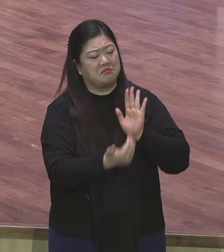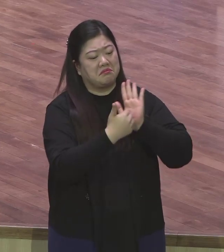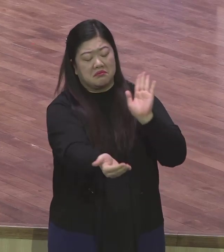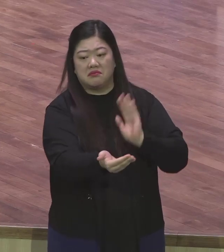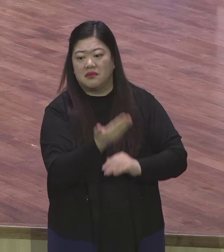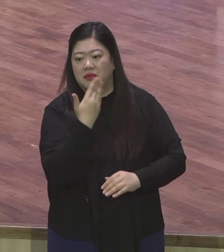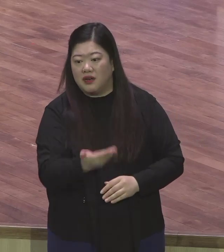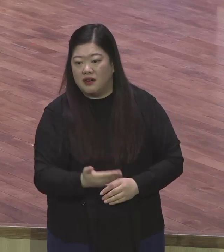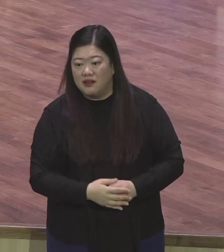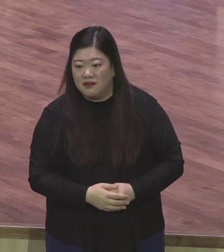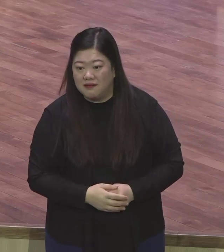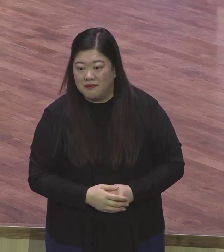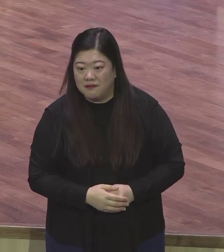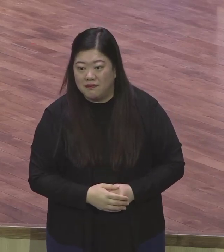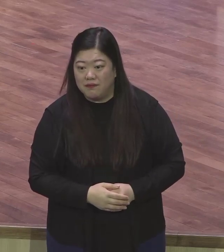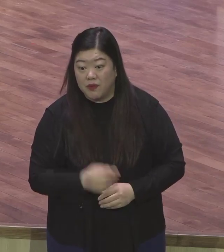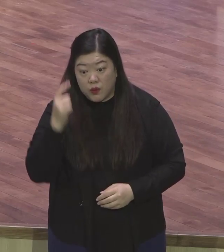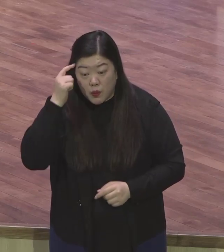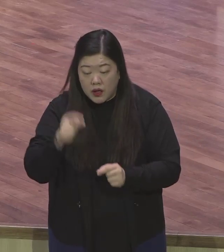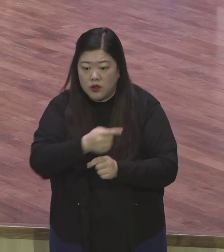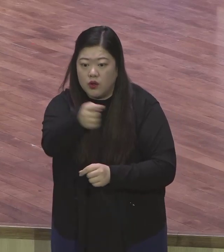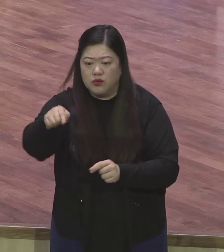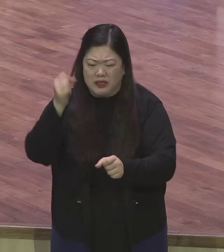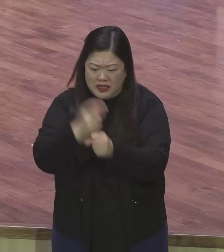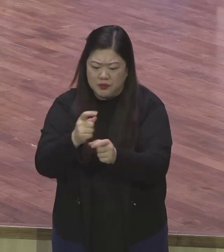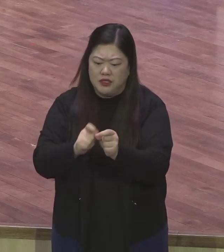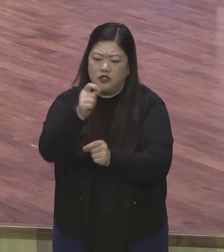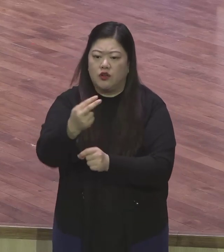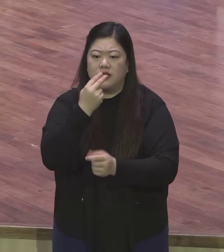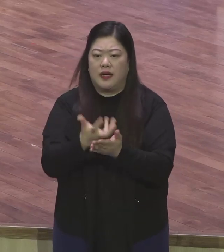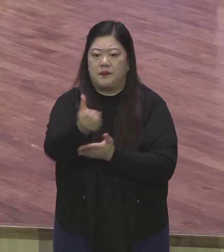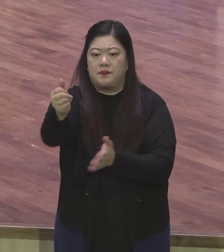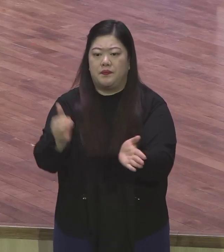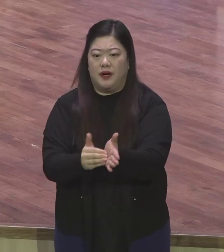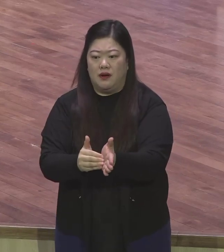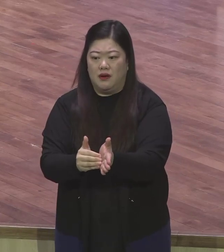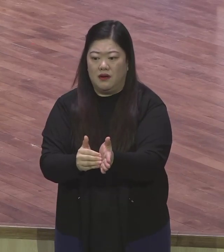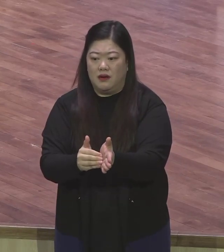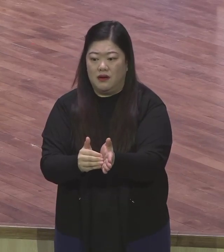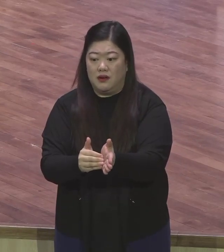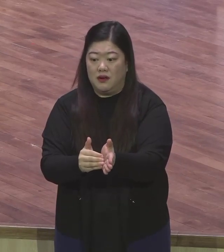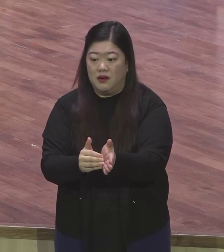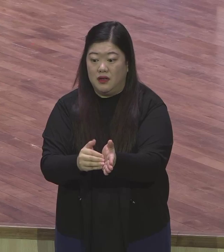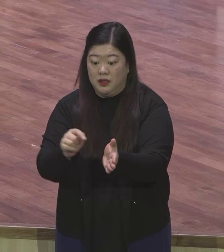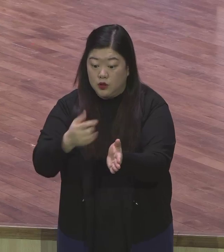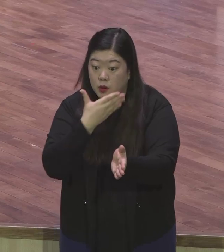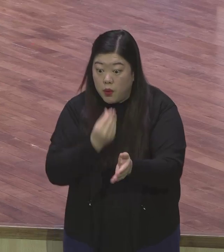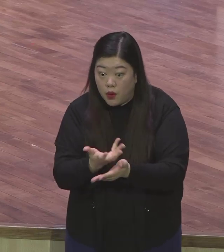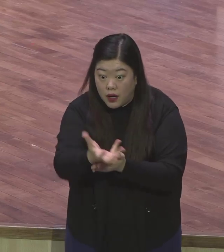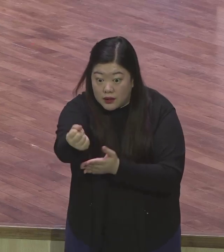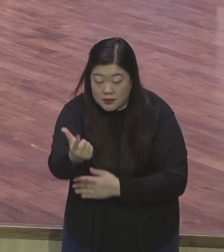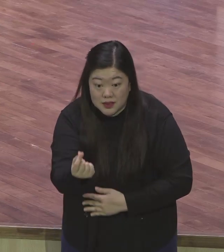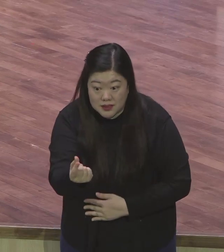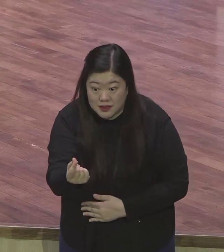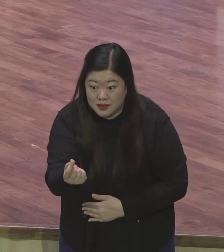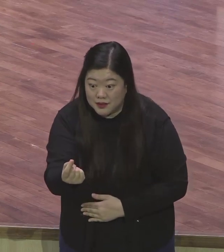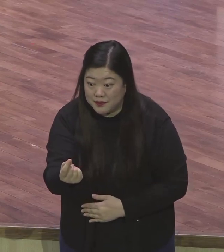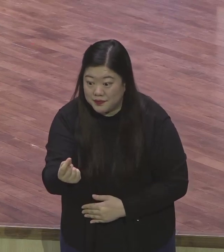영생의 영생의 축복 속에 들어가는 간단한 이 놀라운 축복입니다. 오늘 본문 말씀은